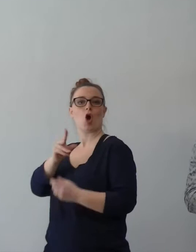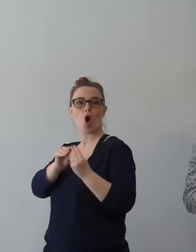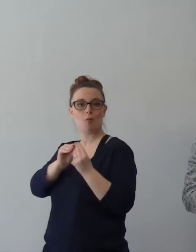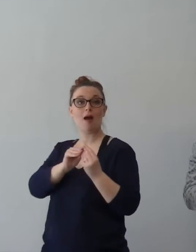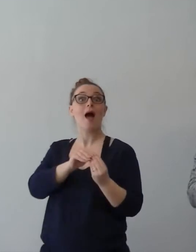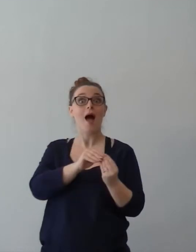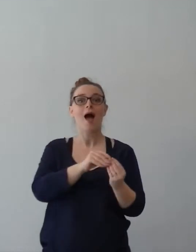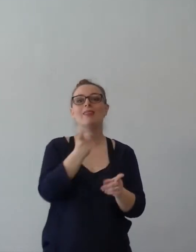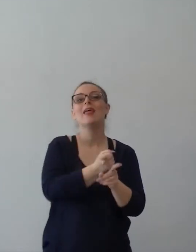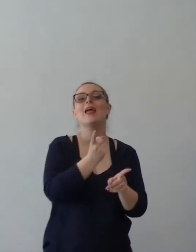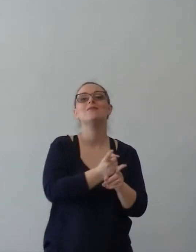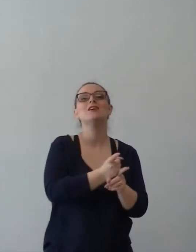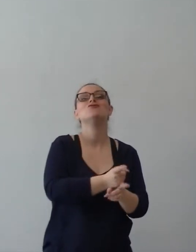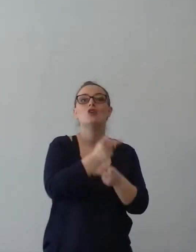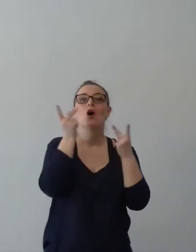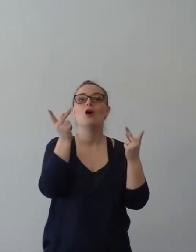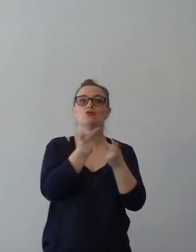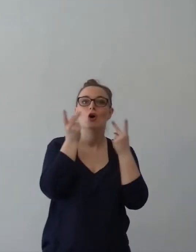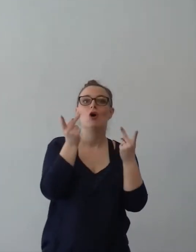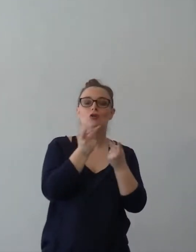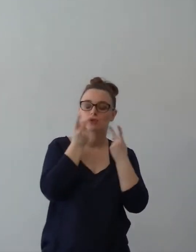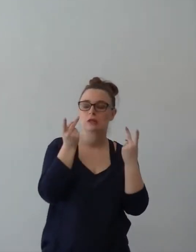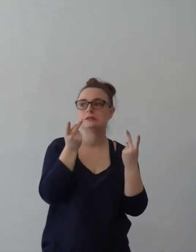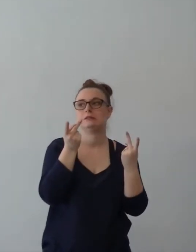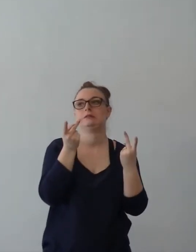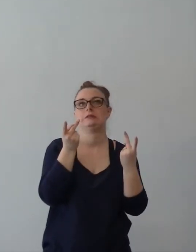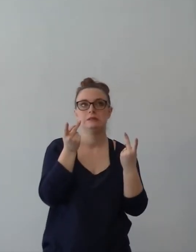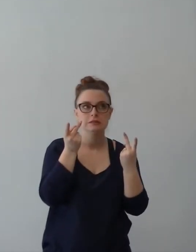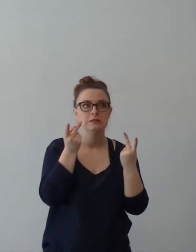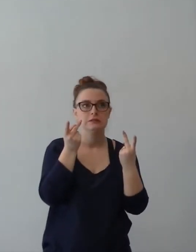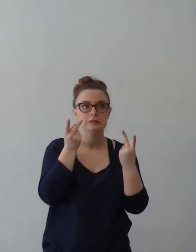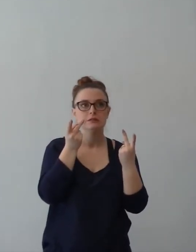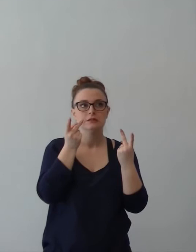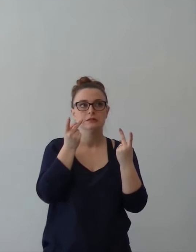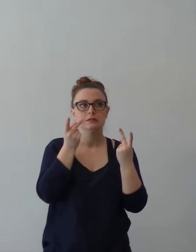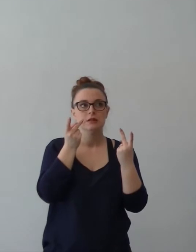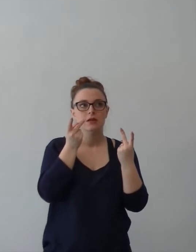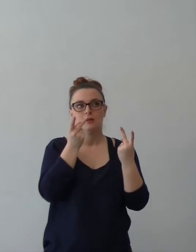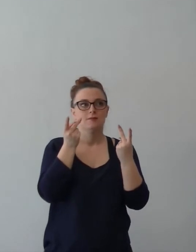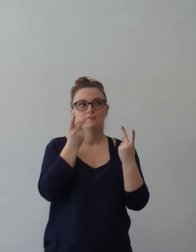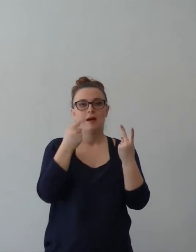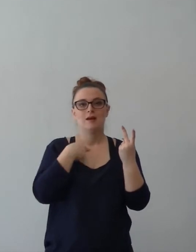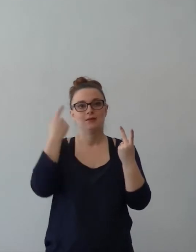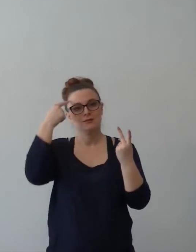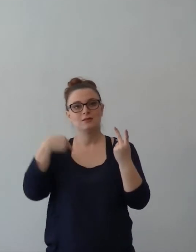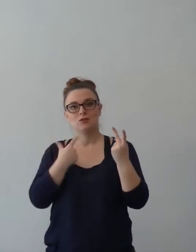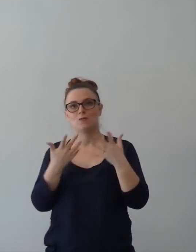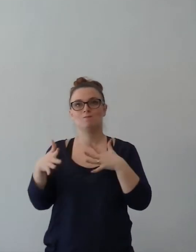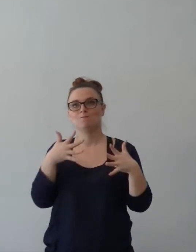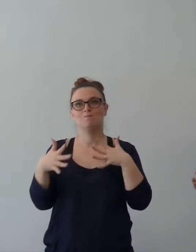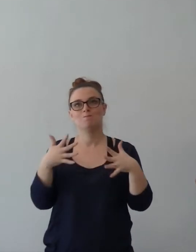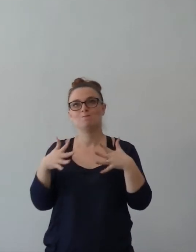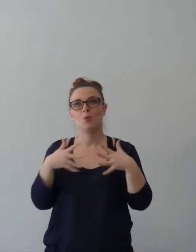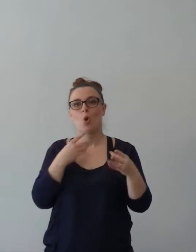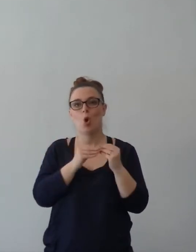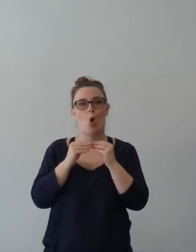Perché in una certa maniera le persone che ci dicono così, ci dicono, eh lo so, la vita fa schifo, la vita non